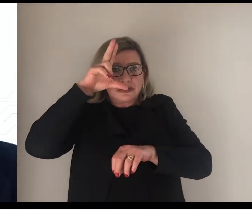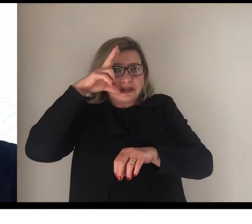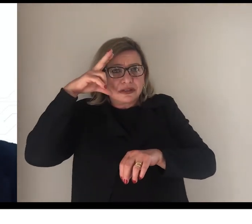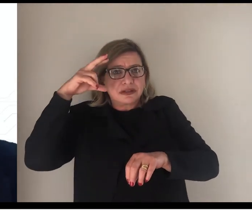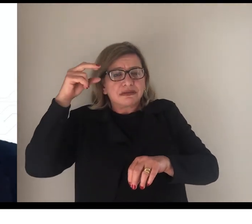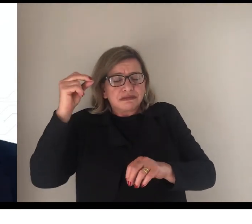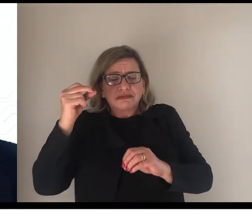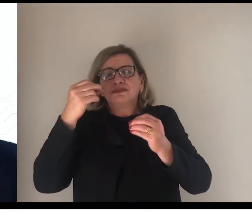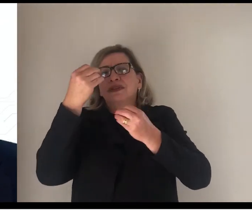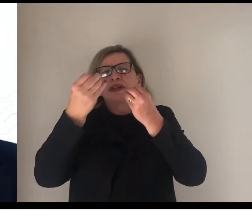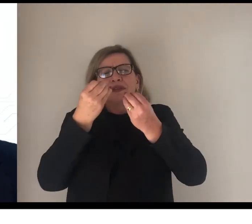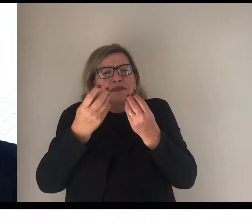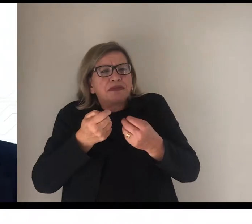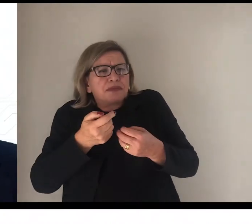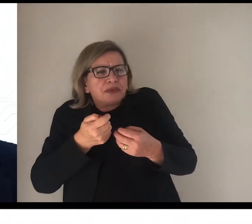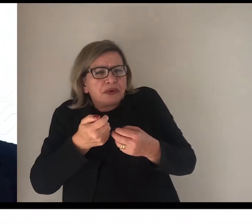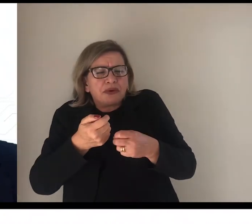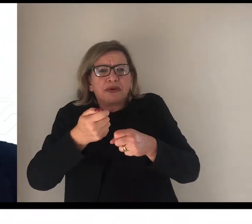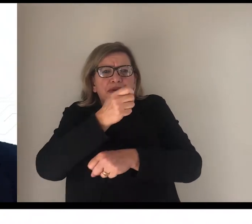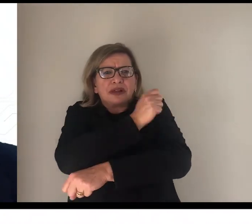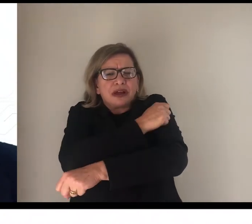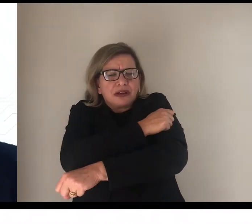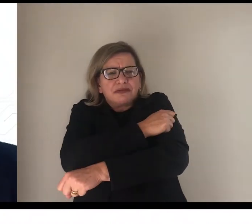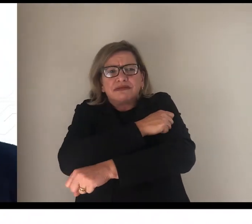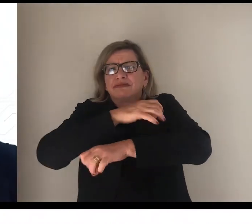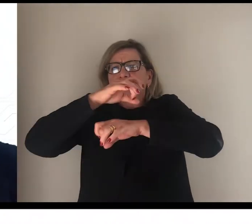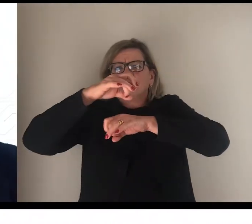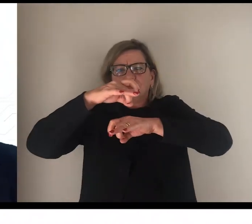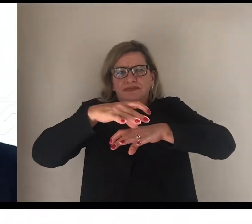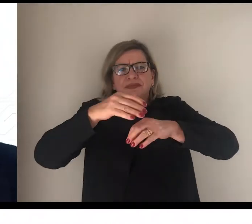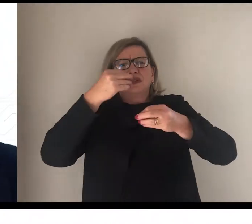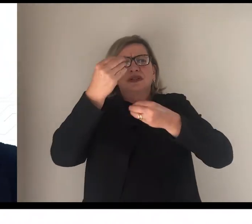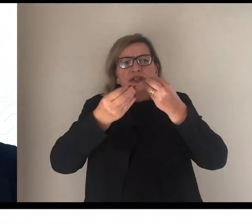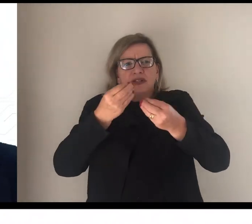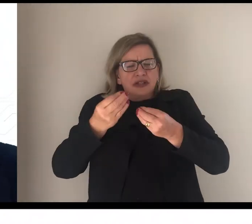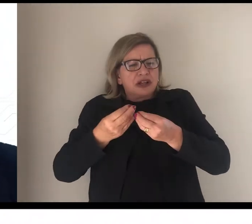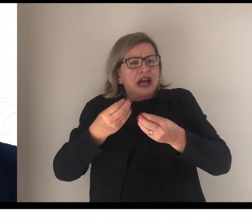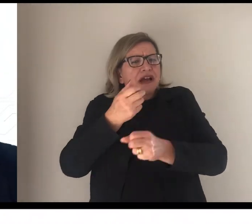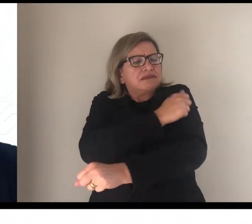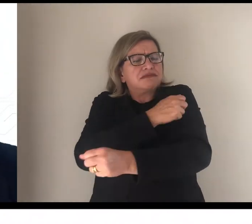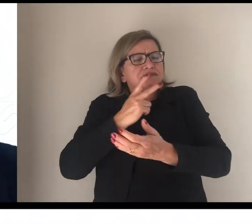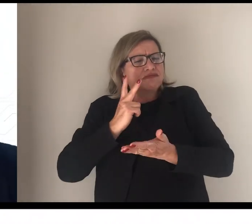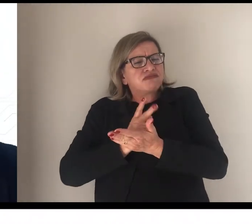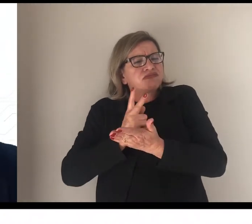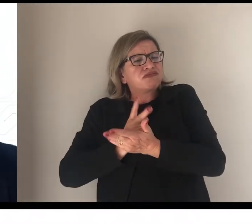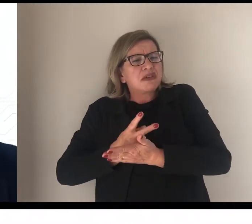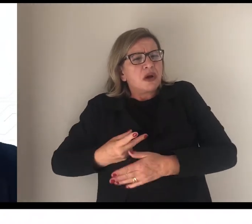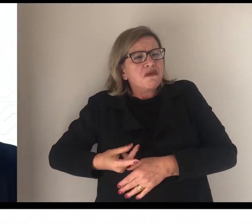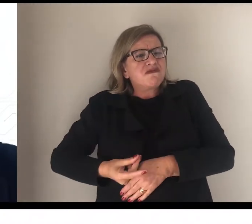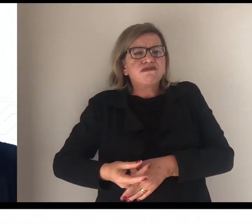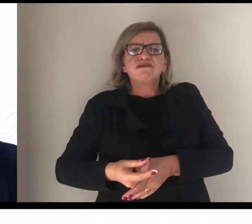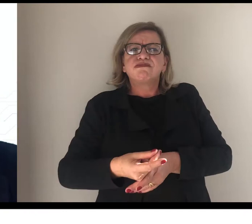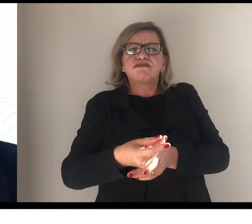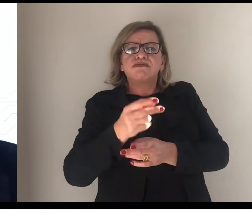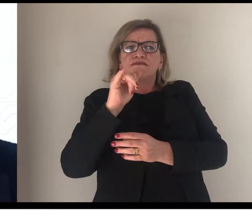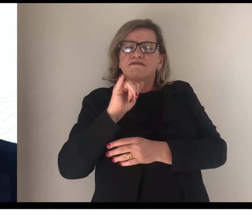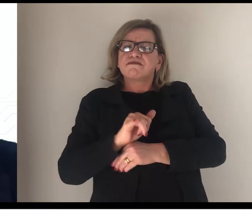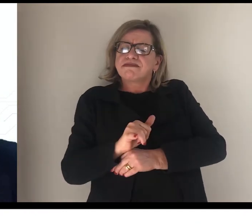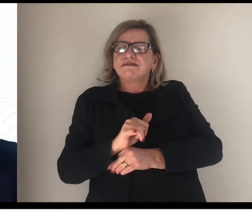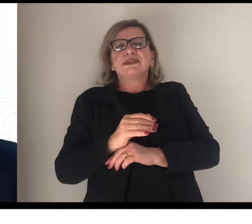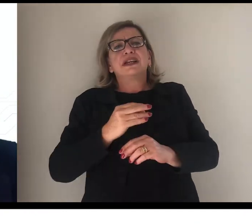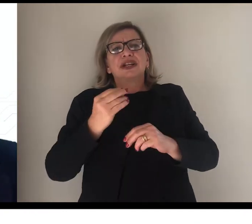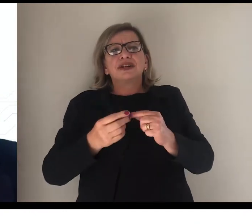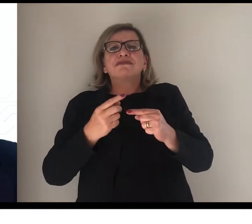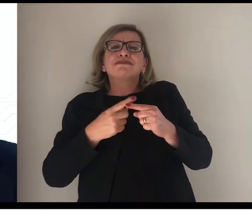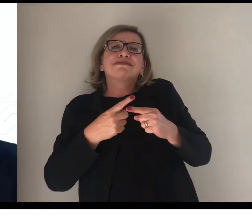se não a melhor ranqueada, em termos de permanência do aluno. E nós